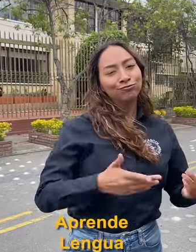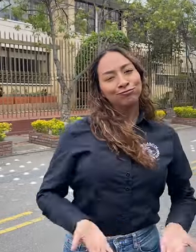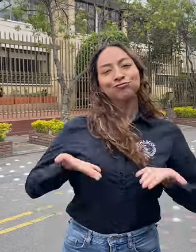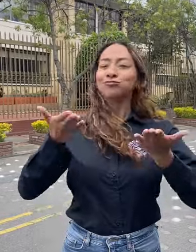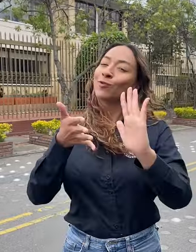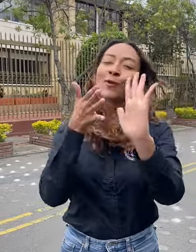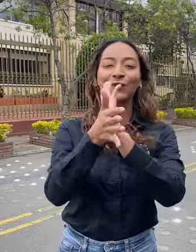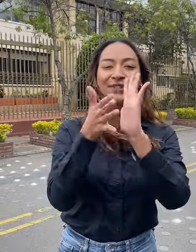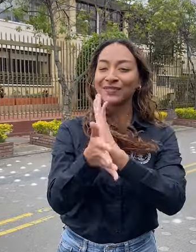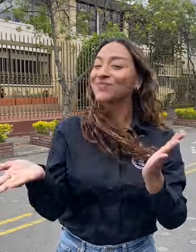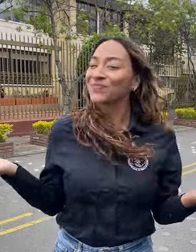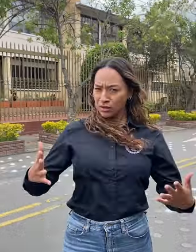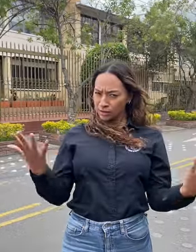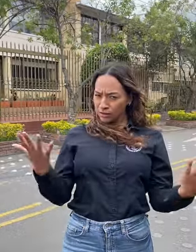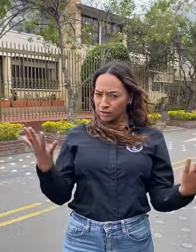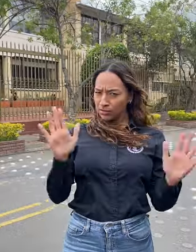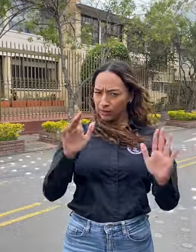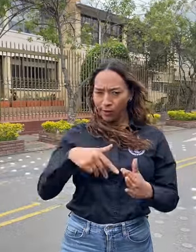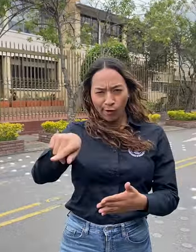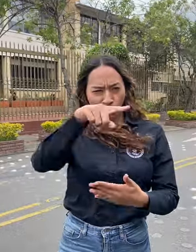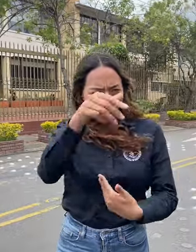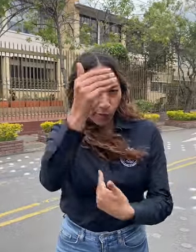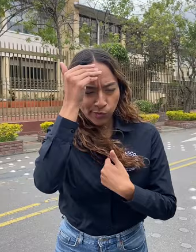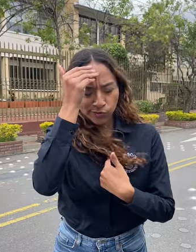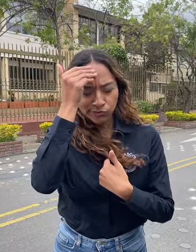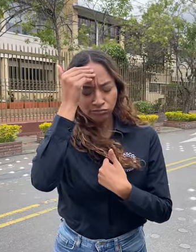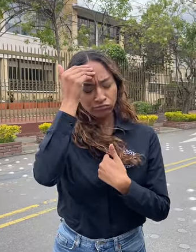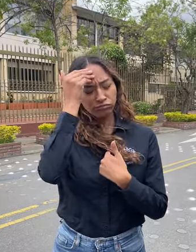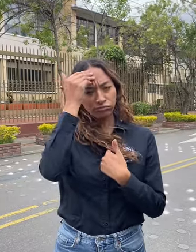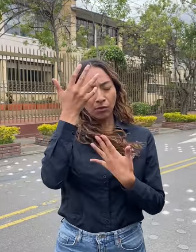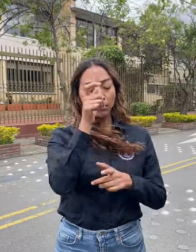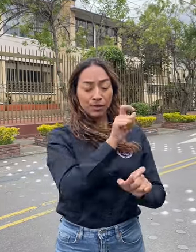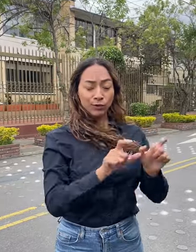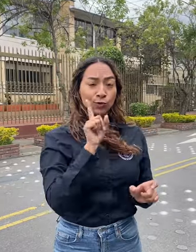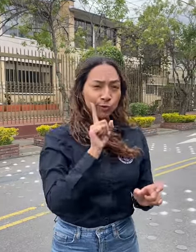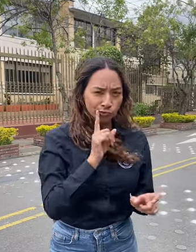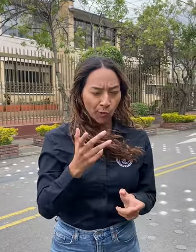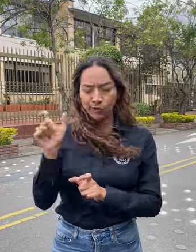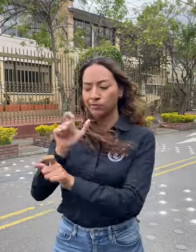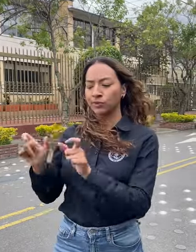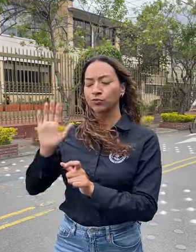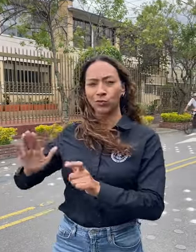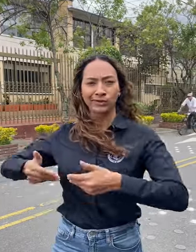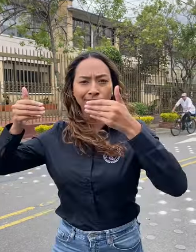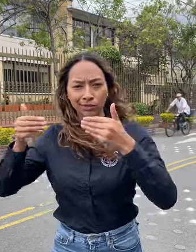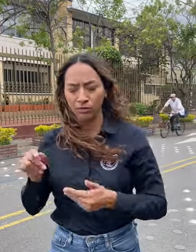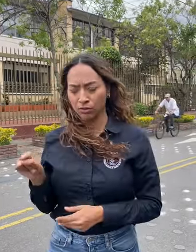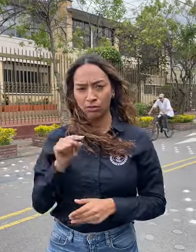cultura. Te invitamos a que sea alguien de la comunidad quien te dé la información. Además, te invitamos a la toma de conciencia,